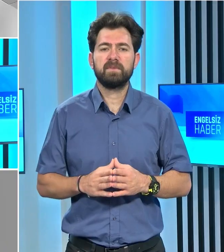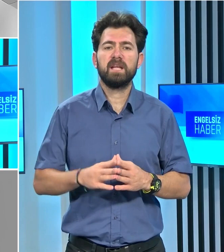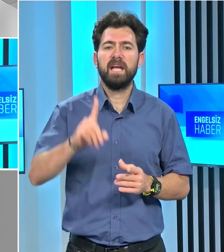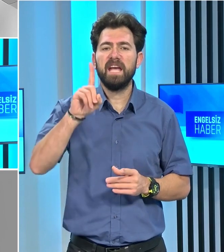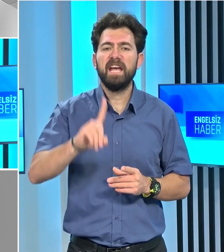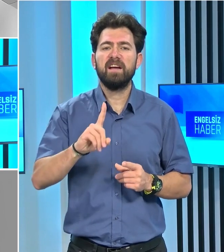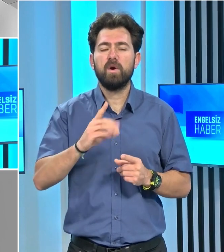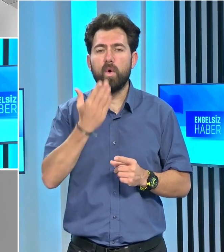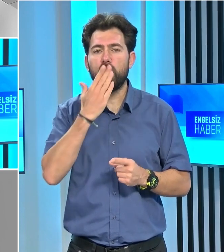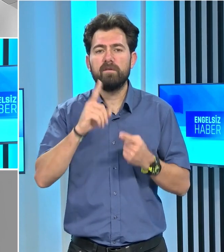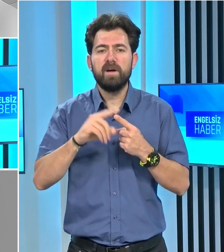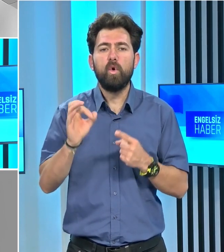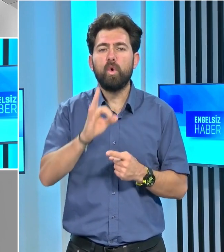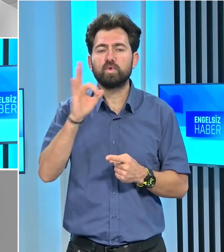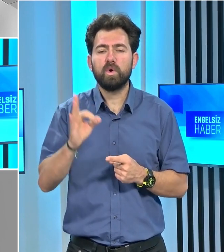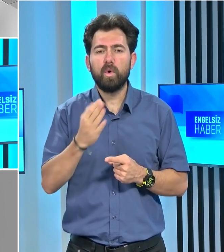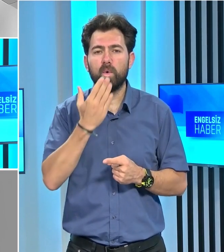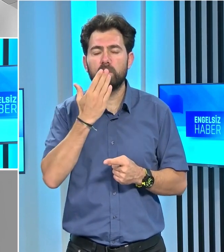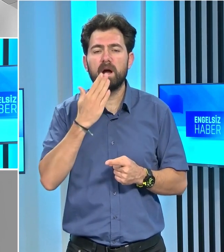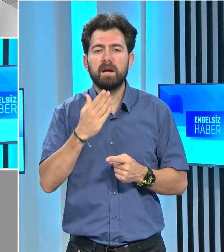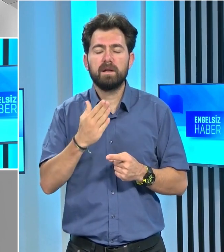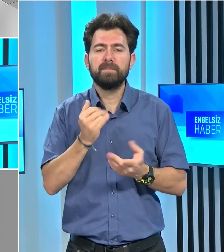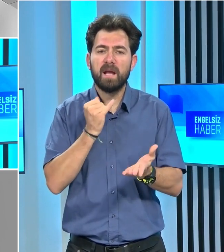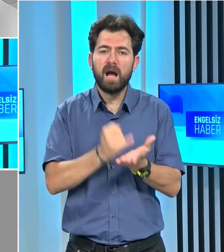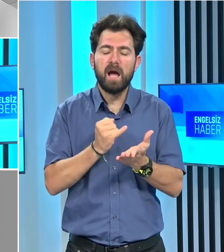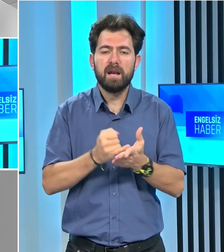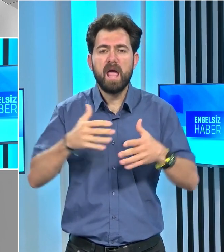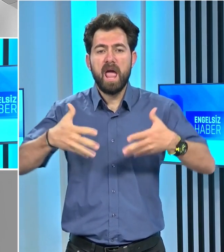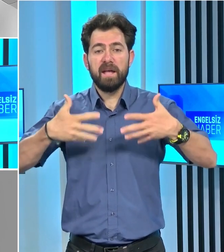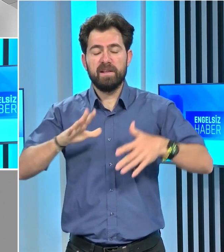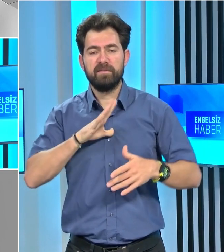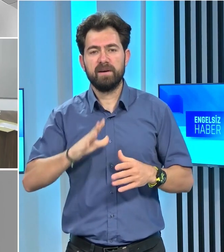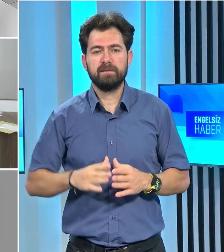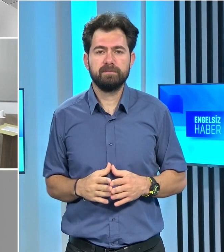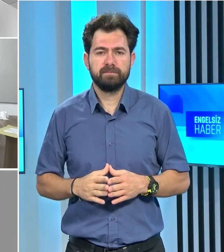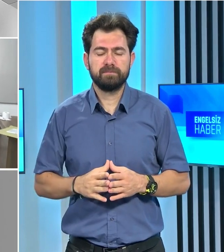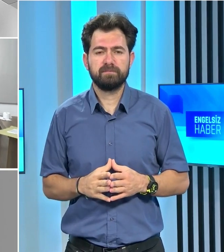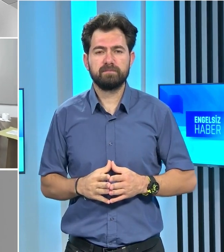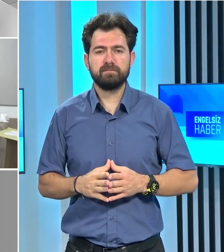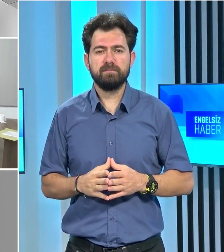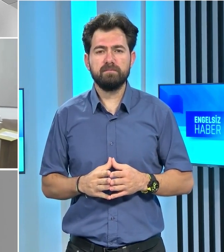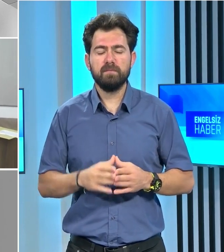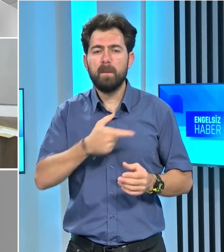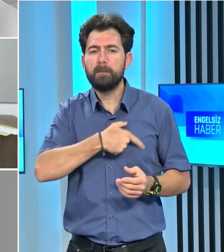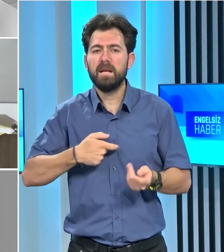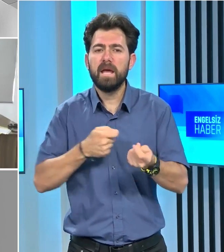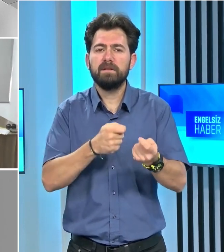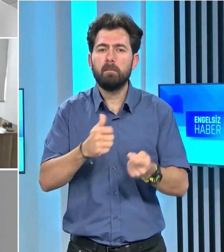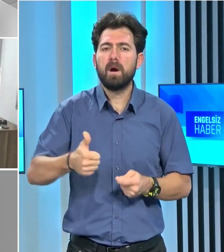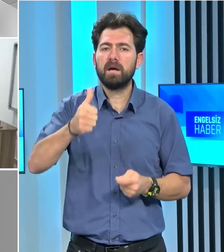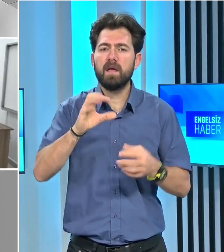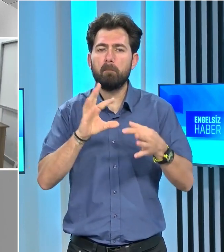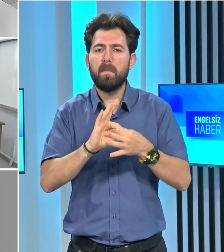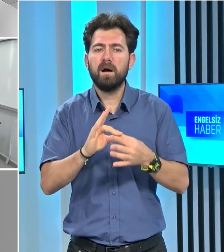İlk ve Orta Dereceli Okullarda Karne Heyecanı Vardı Milli Eğitim